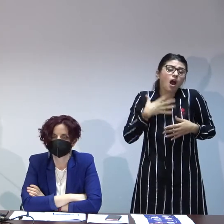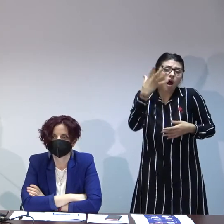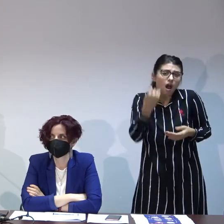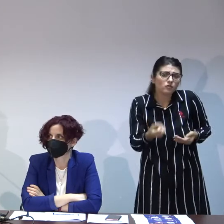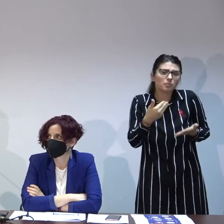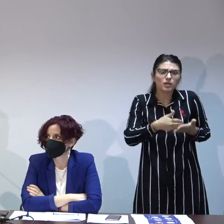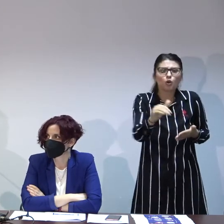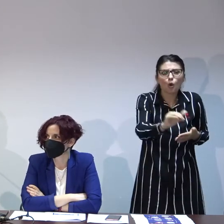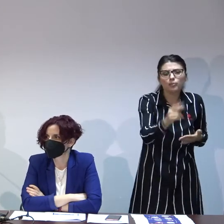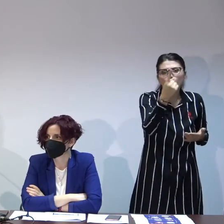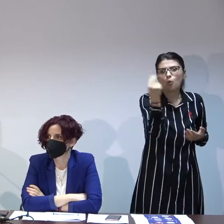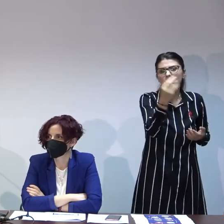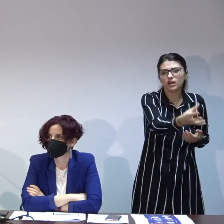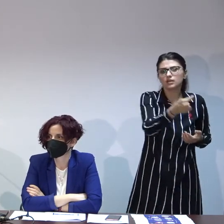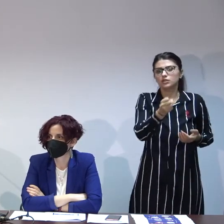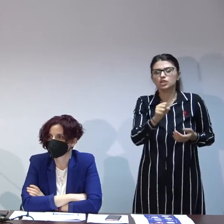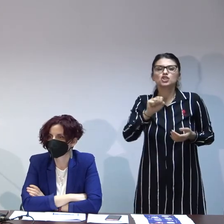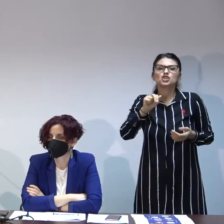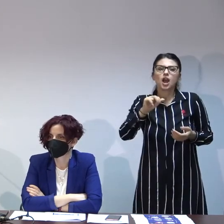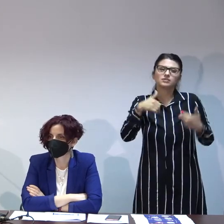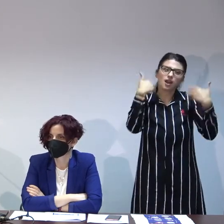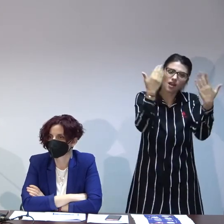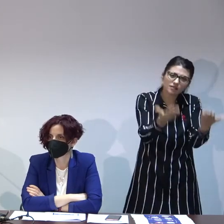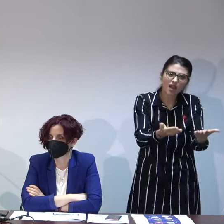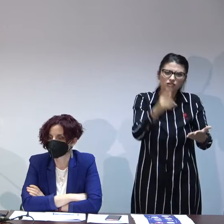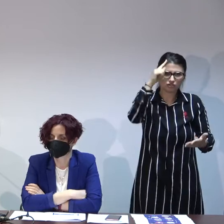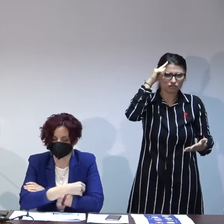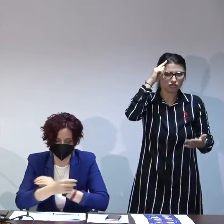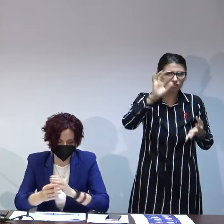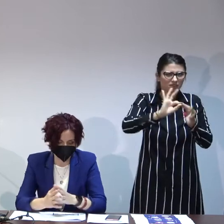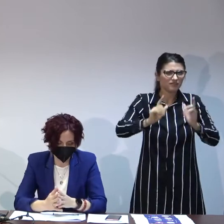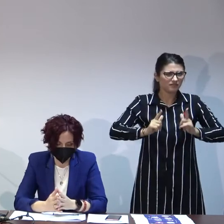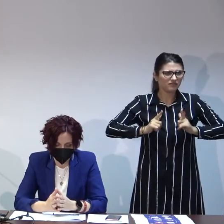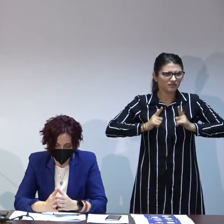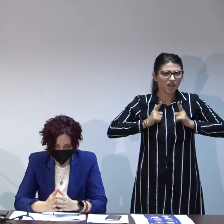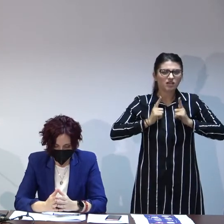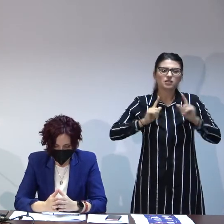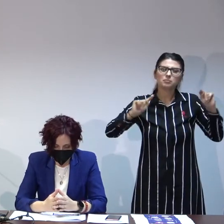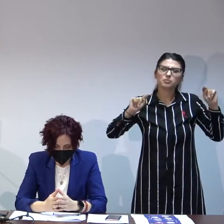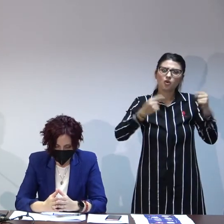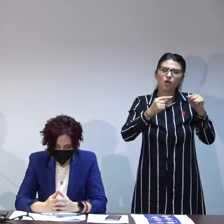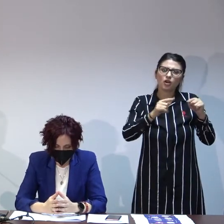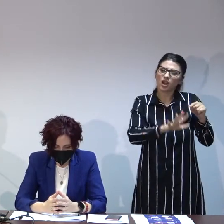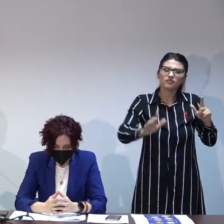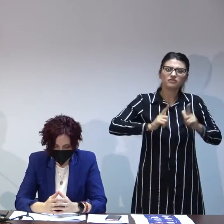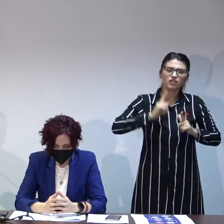pentru copil am vrut cumva să dăm șansa unui copil care este în sistem știind exact cam care sunt provocările copilor din sistem